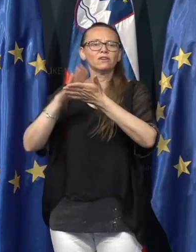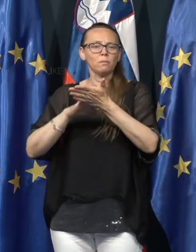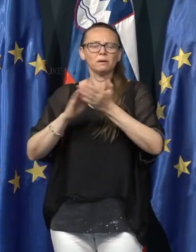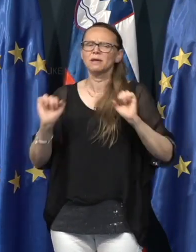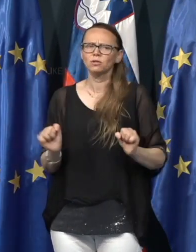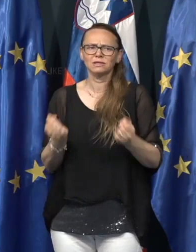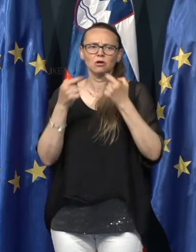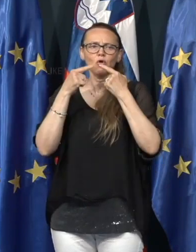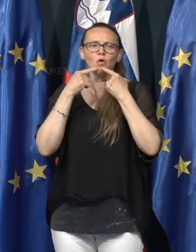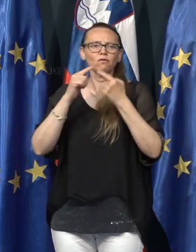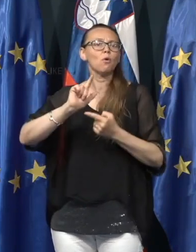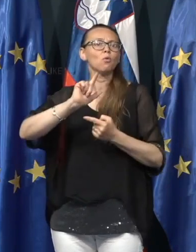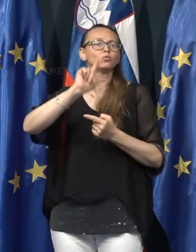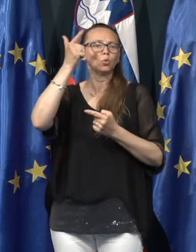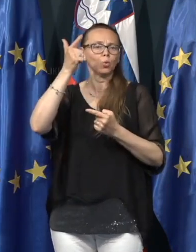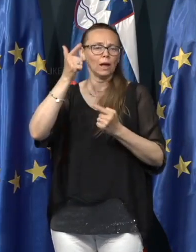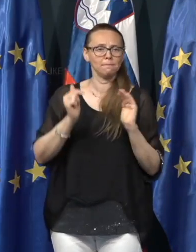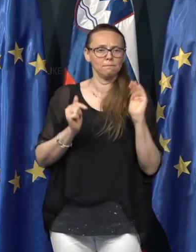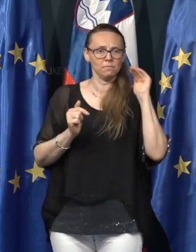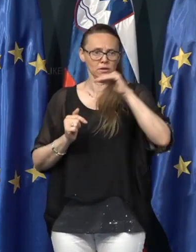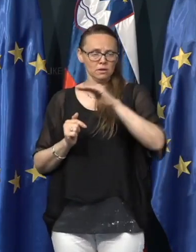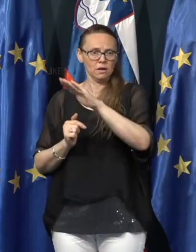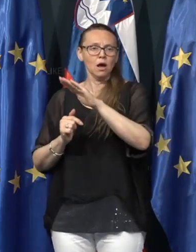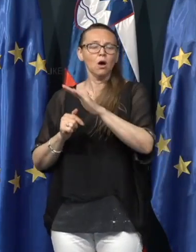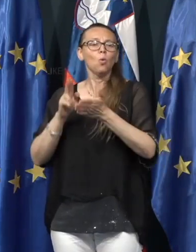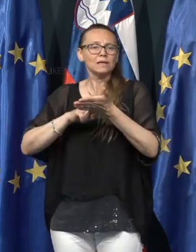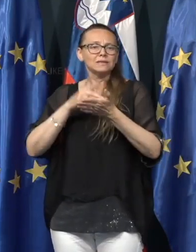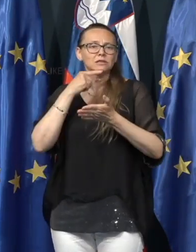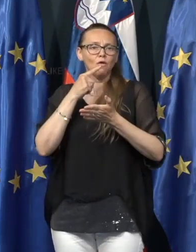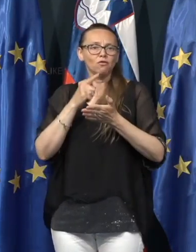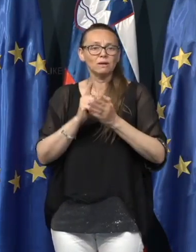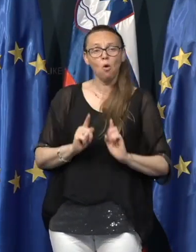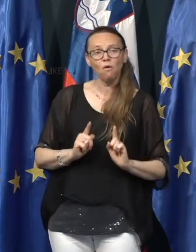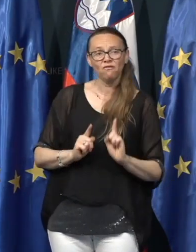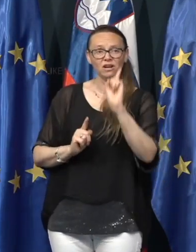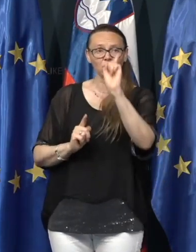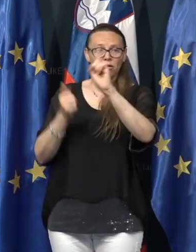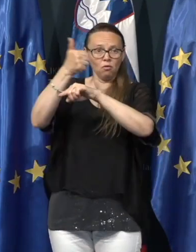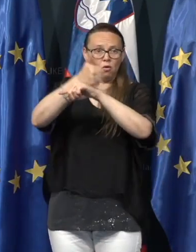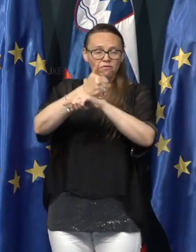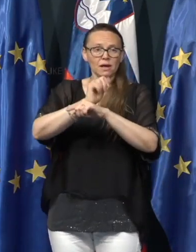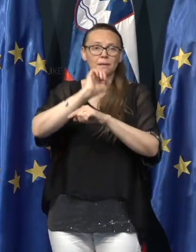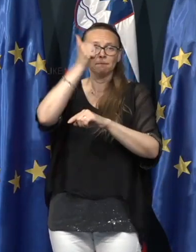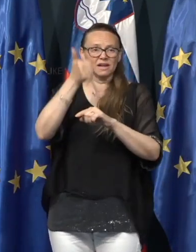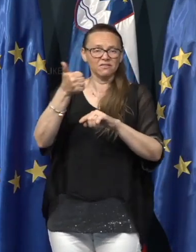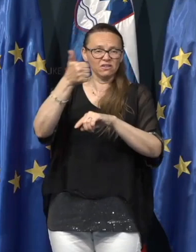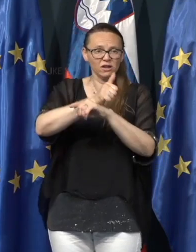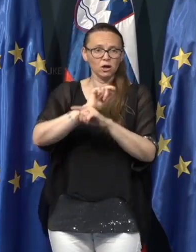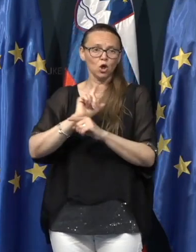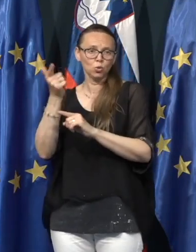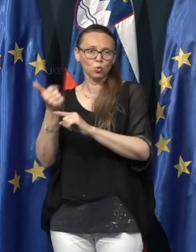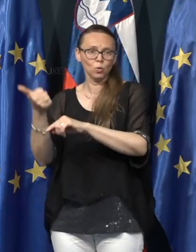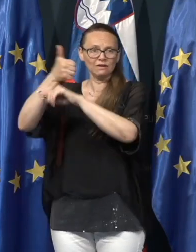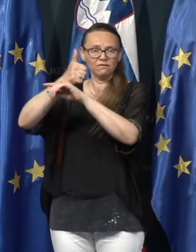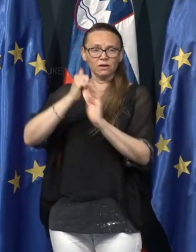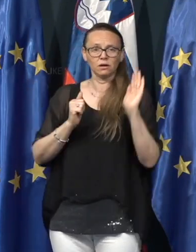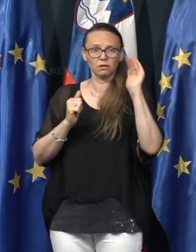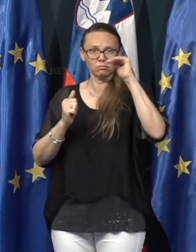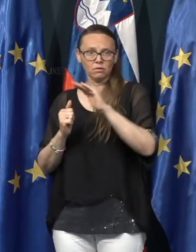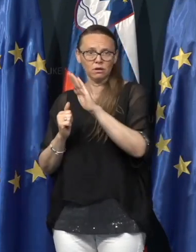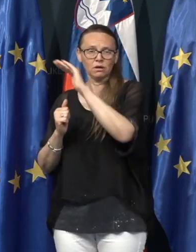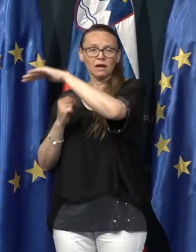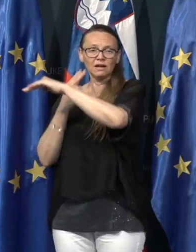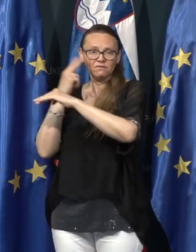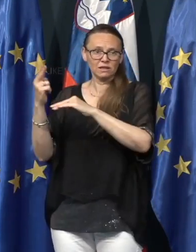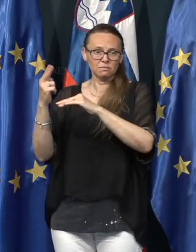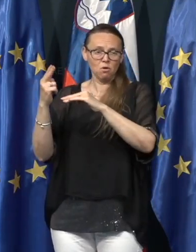težko govorimo o drugem valu. V resnici govorimo o vrhovih. Prvi vrh, drugi vrh, to je to, kar vidimo v tej sliki. Na